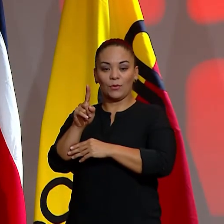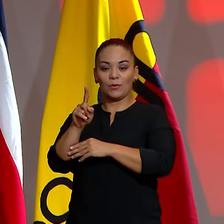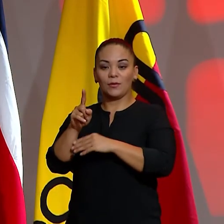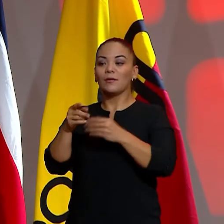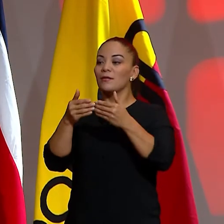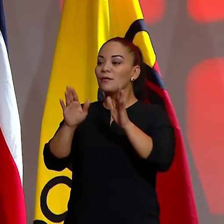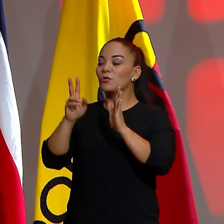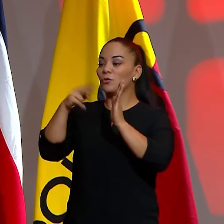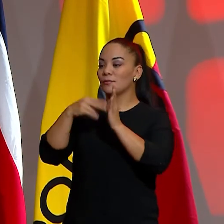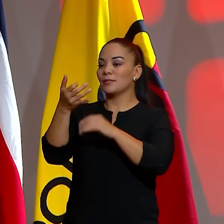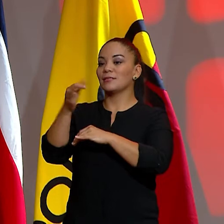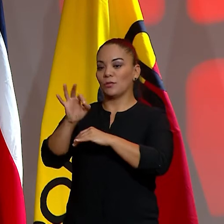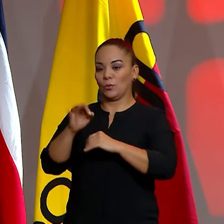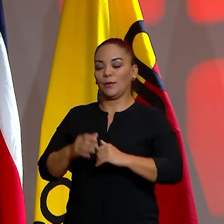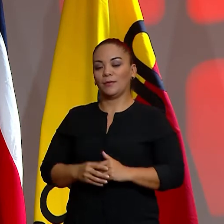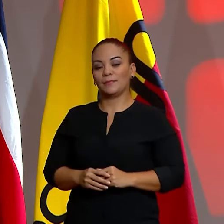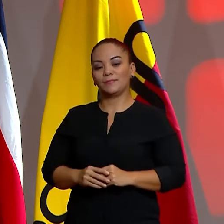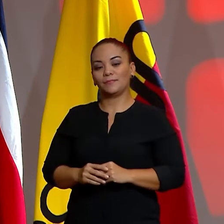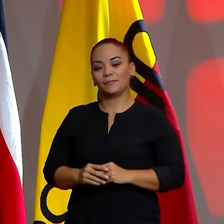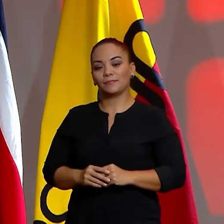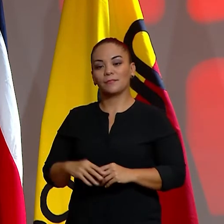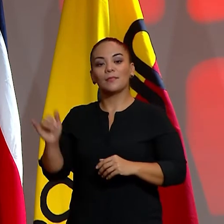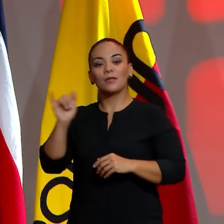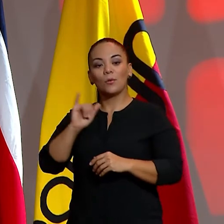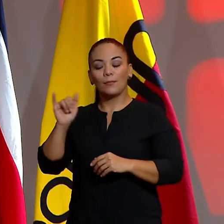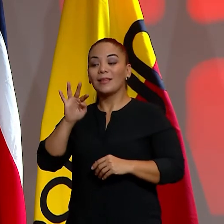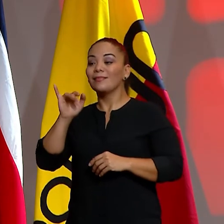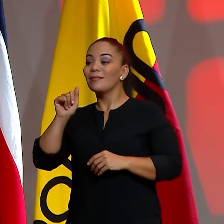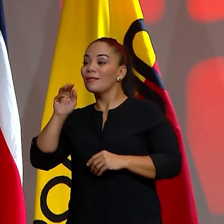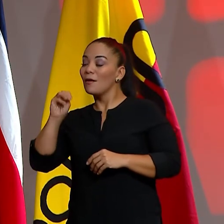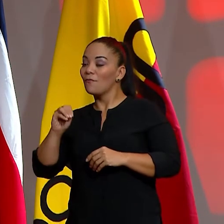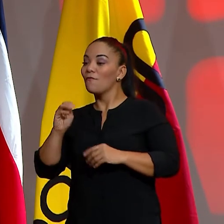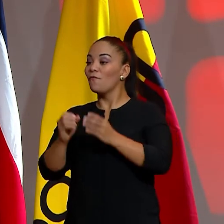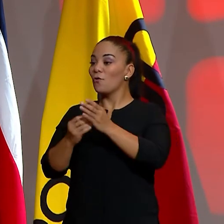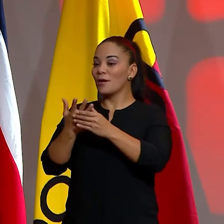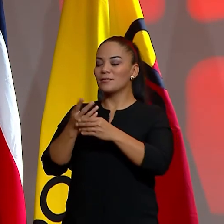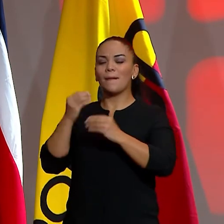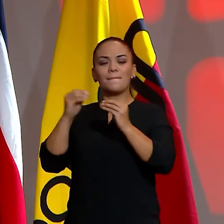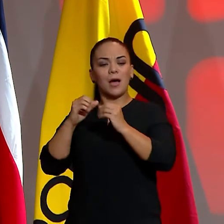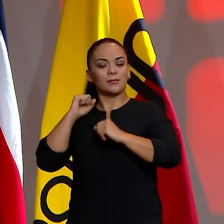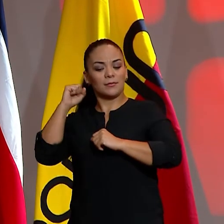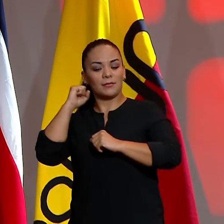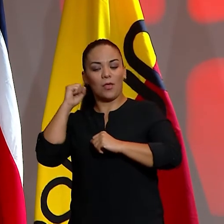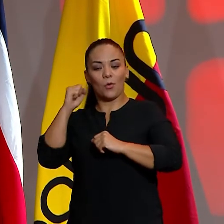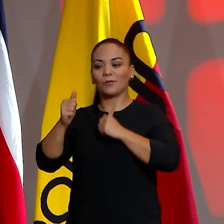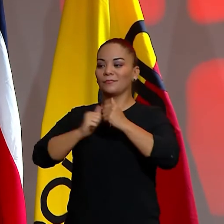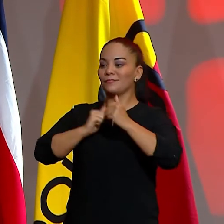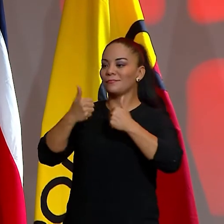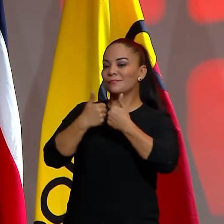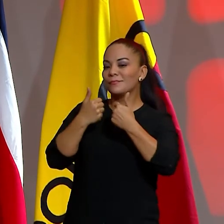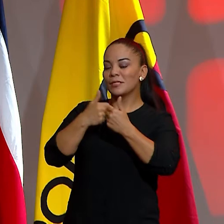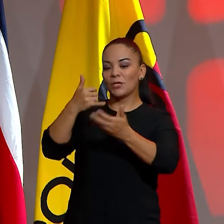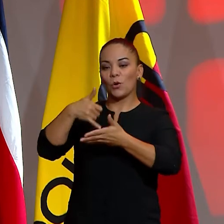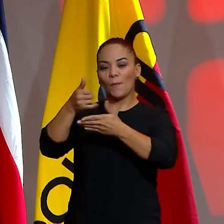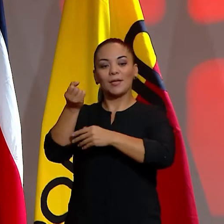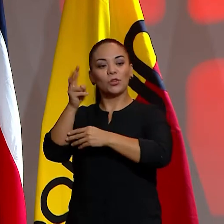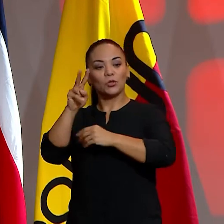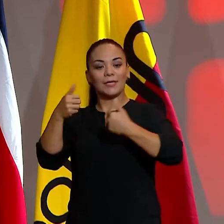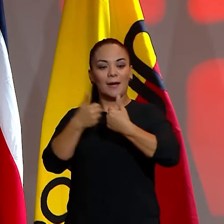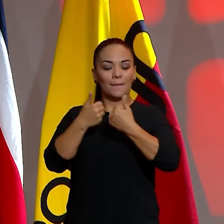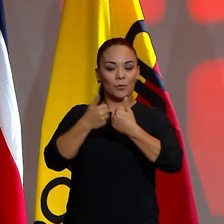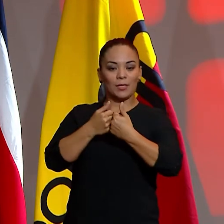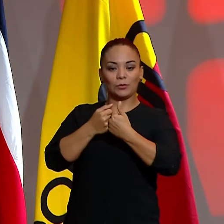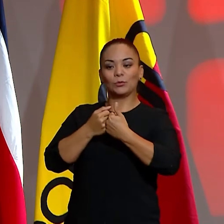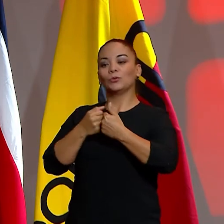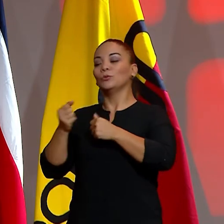la apertura de 2019. Igualmente, el Team Florense es el equipo más ganador de torneos de Copa, con 12 campeonatos y 12